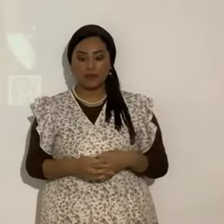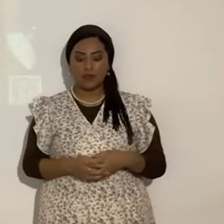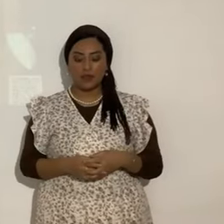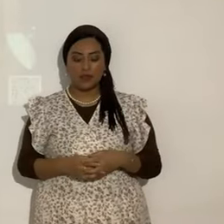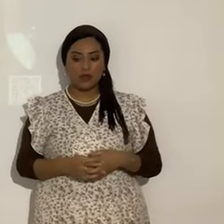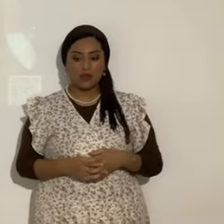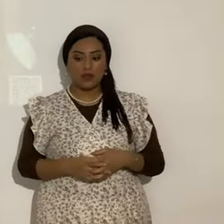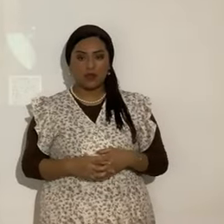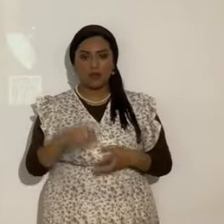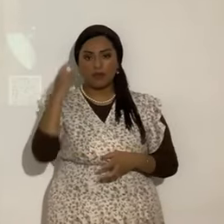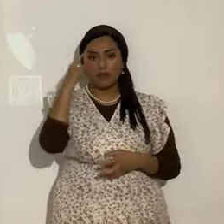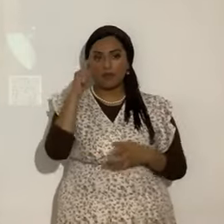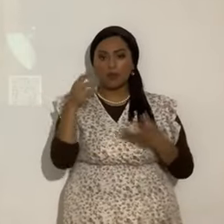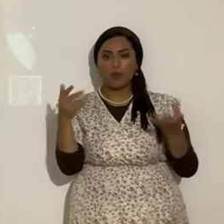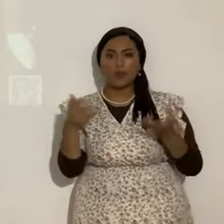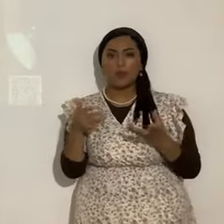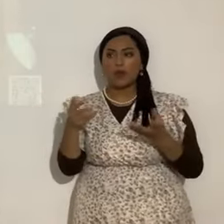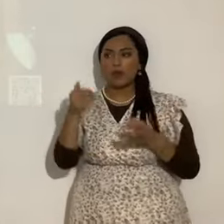¿Para qué les hablaría así Yahshua?